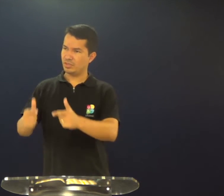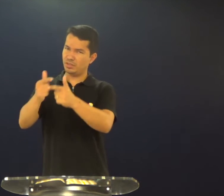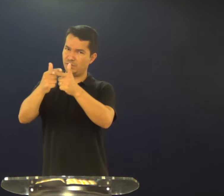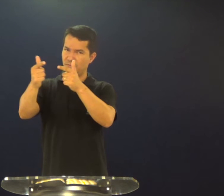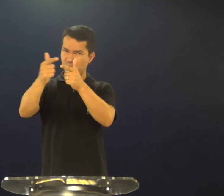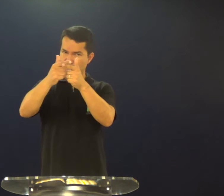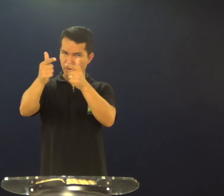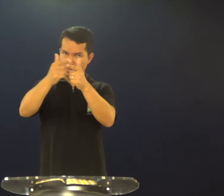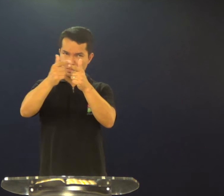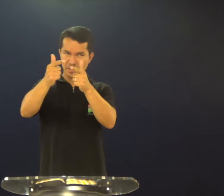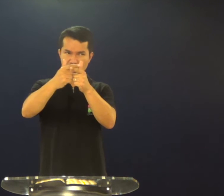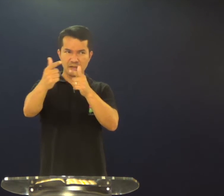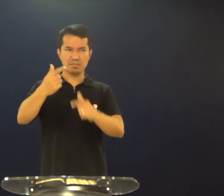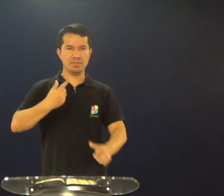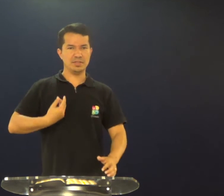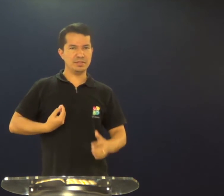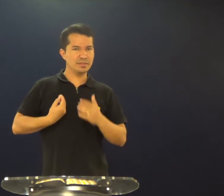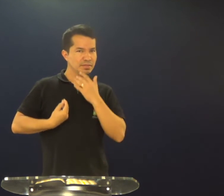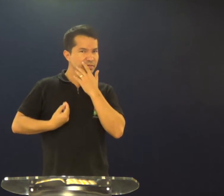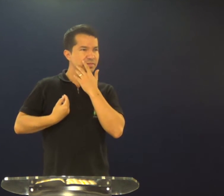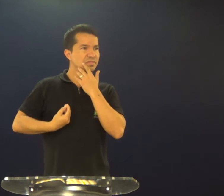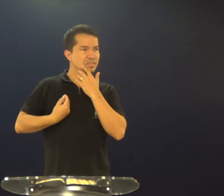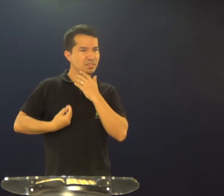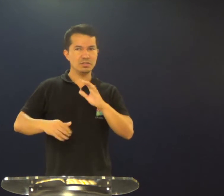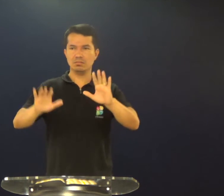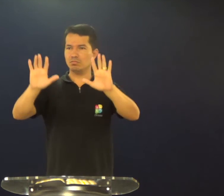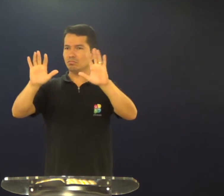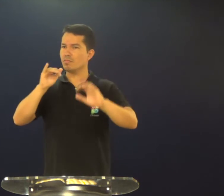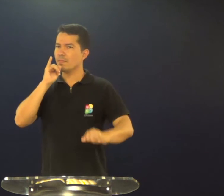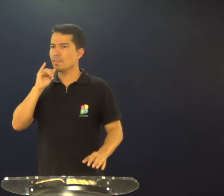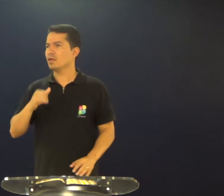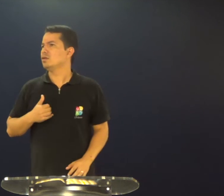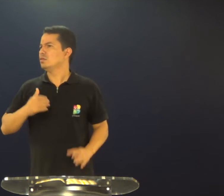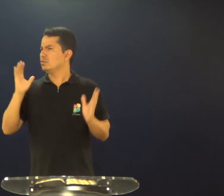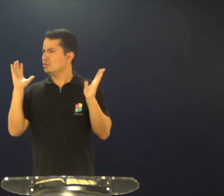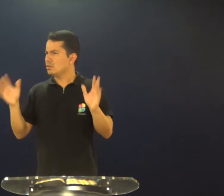Sofrimento? Problemas? Vida? Veja lá,